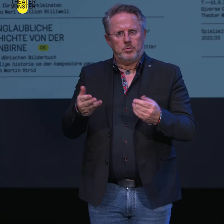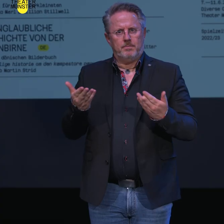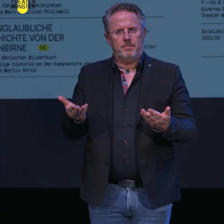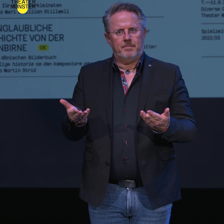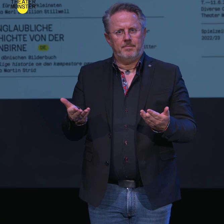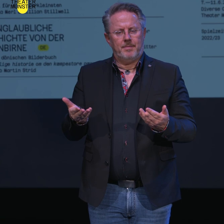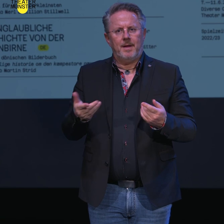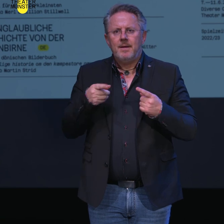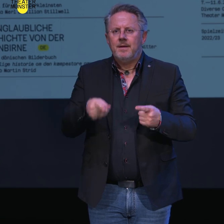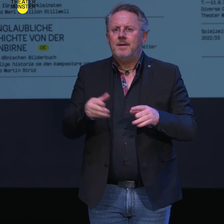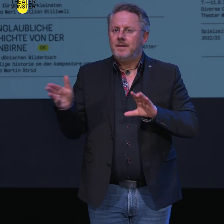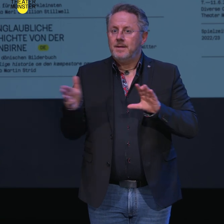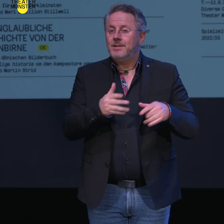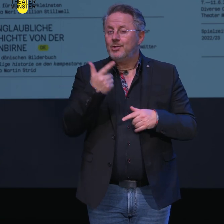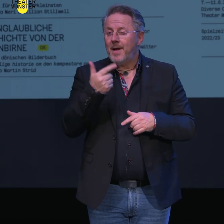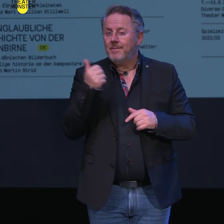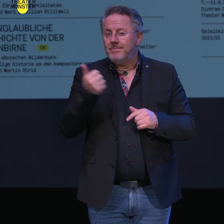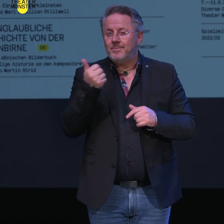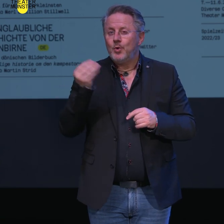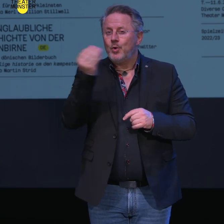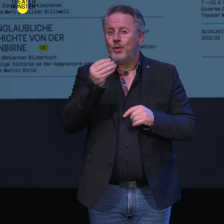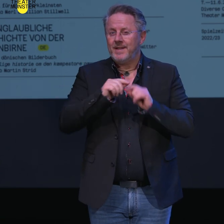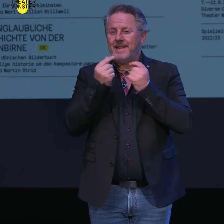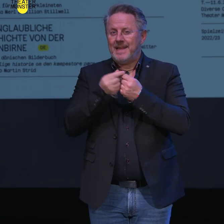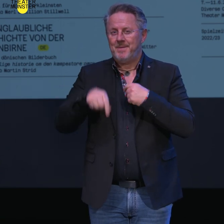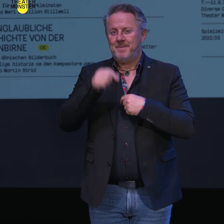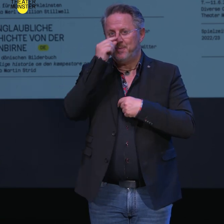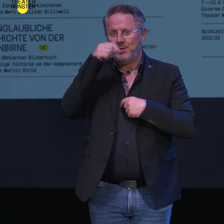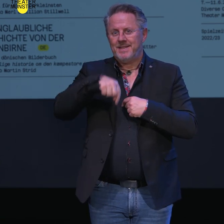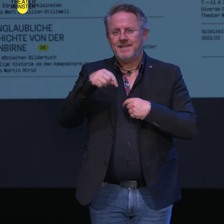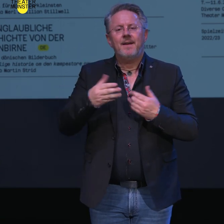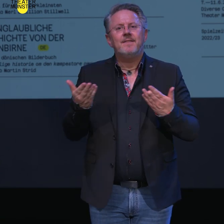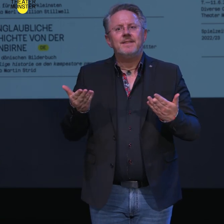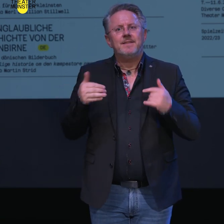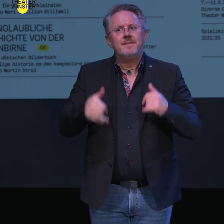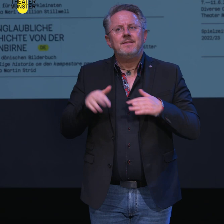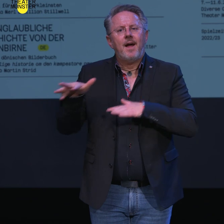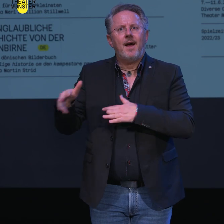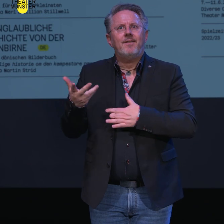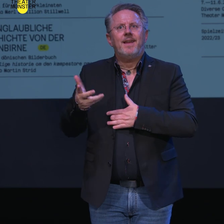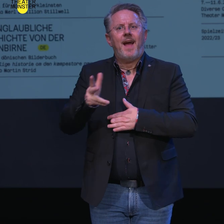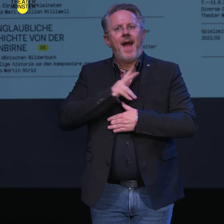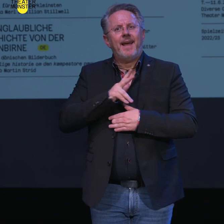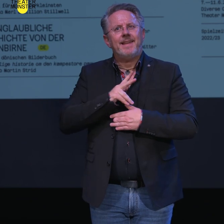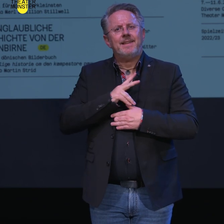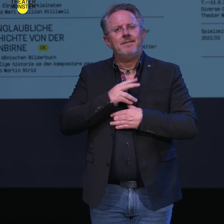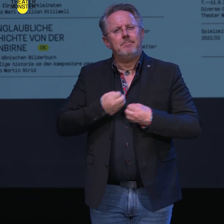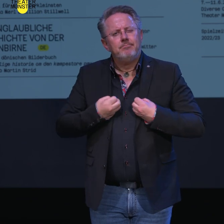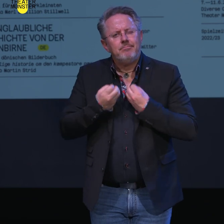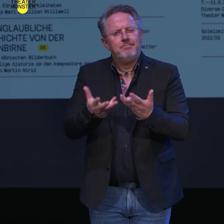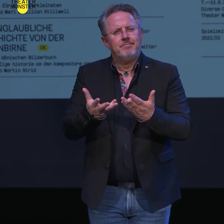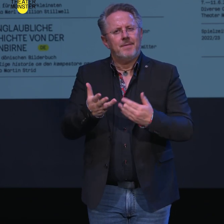Auf zwei künstlerische Teams freue ich mich besonders hier in Münster, weil sie eine ganz eigene ästhetische Handschrift mitbringen.